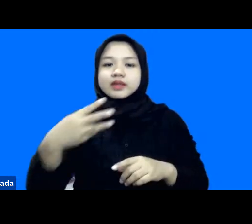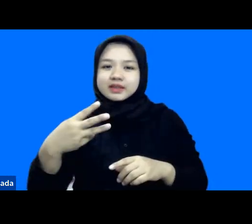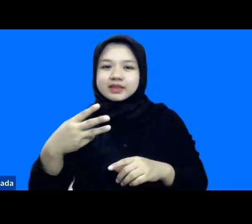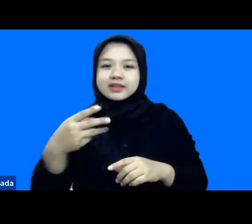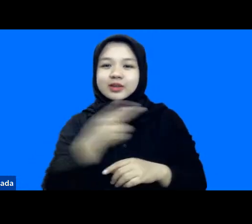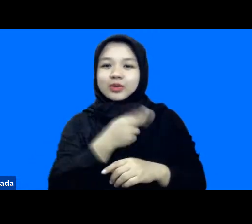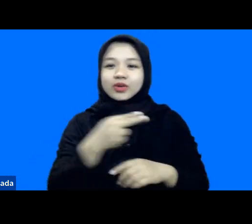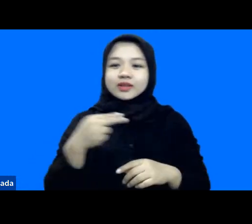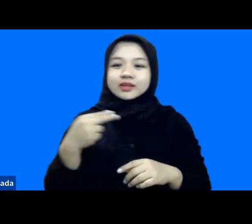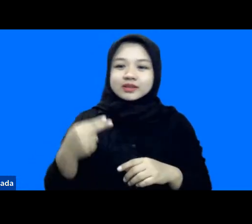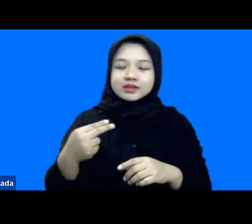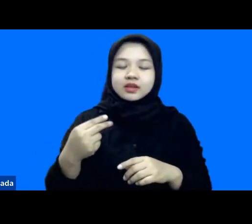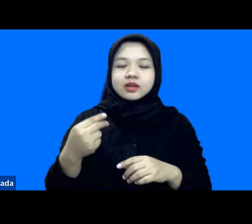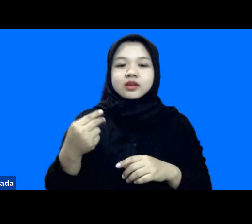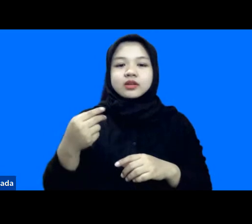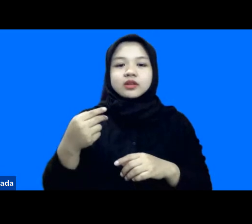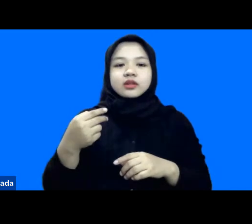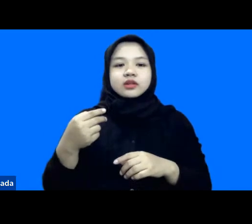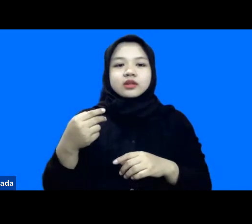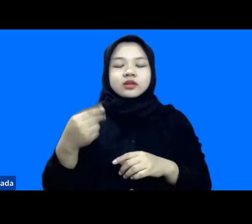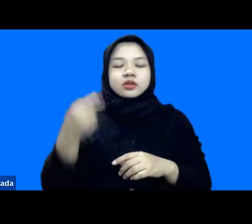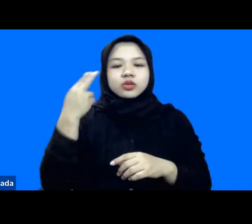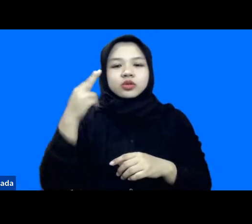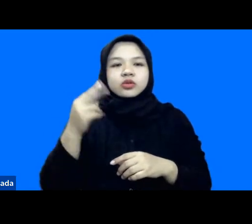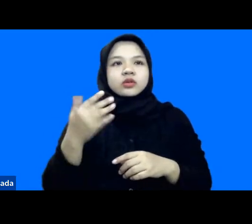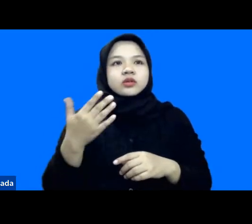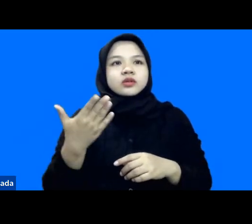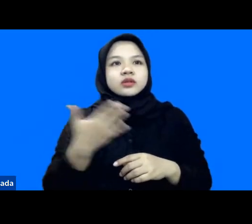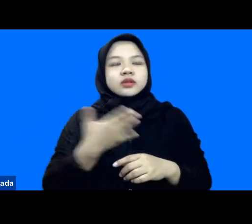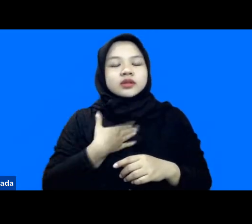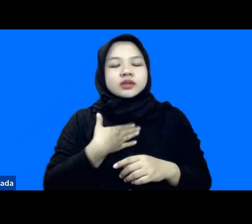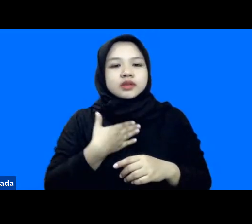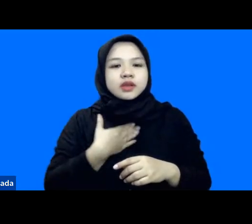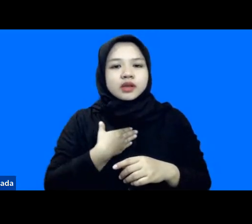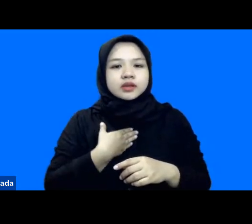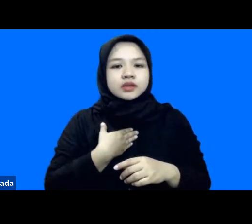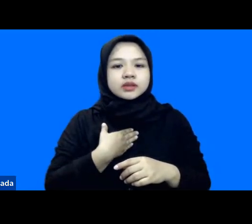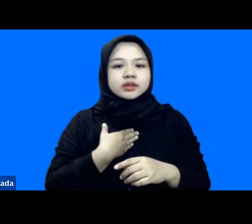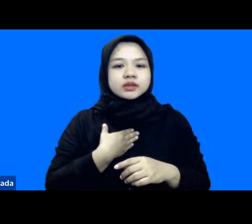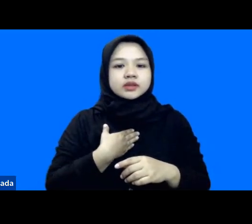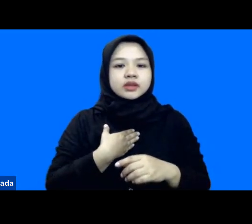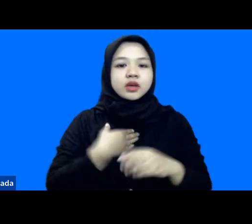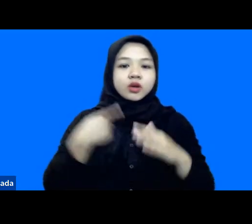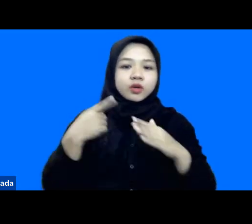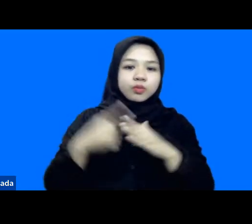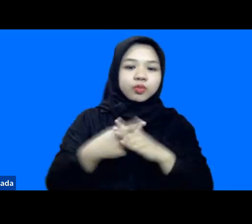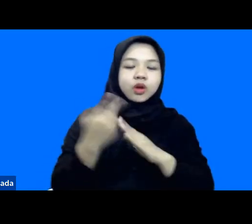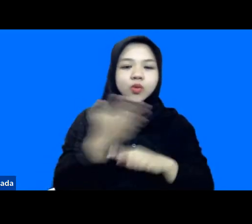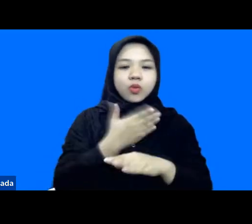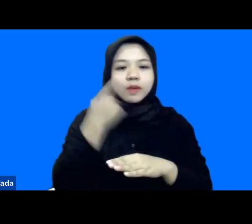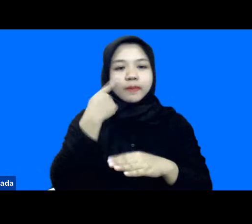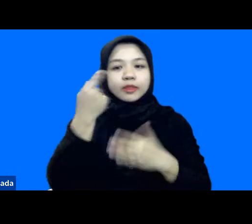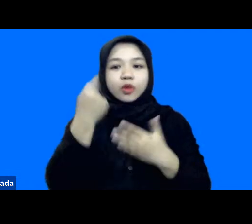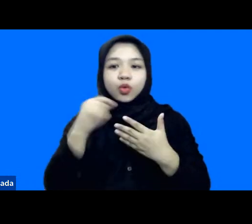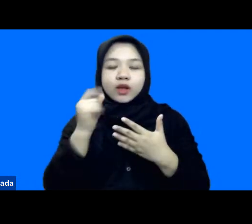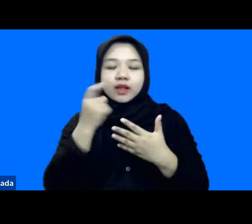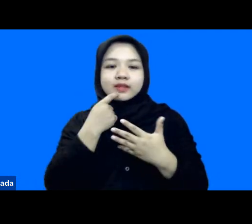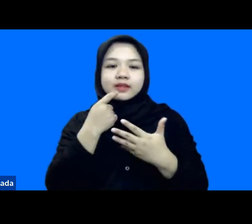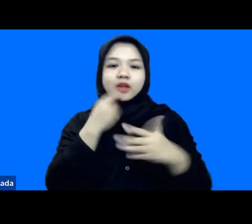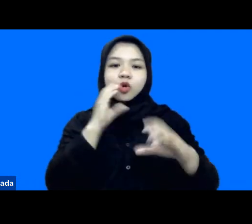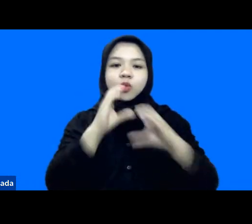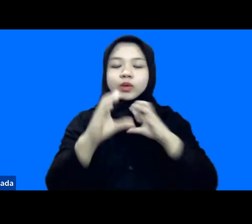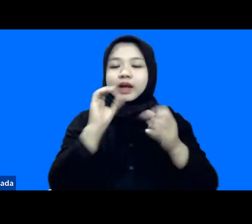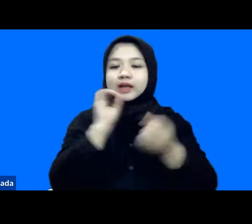Indonesia dalam hal apa kebetulan saya berawal dari mata kuliah tentang komunikasi